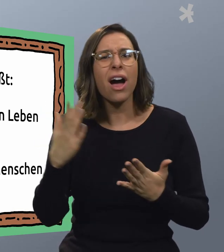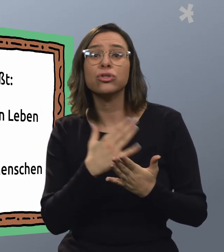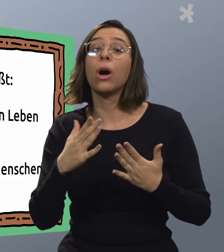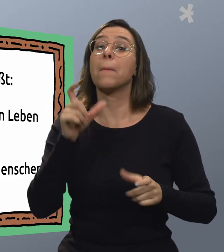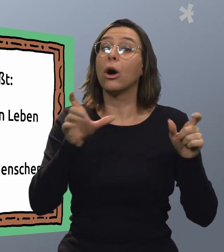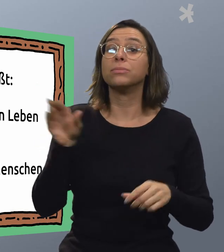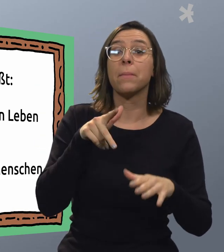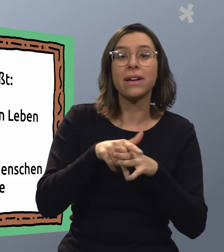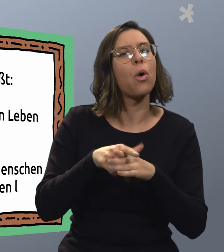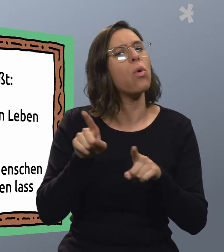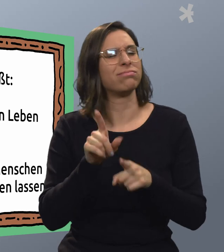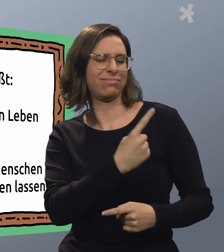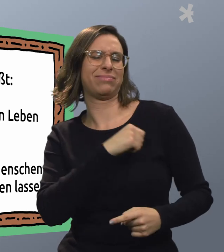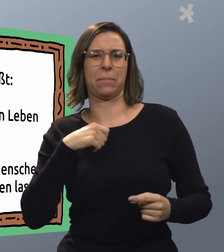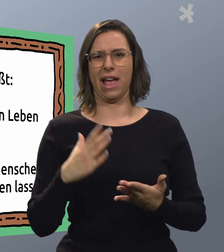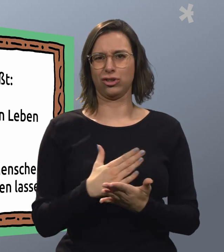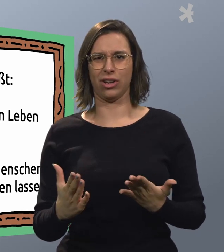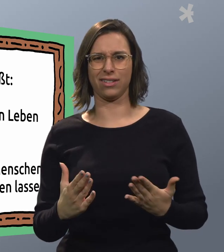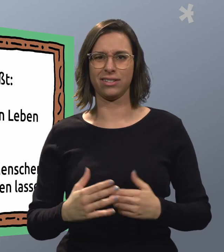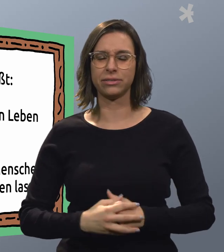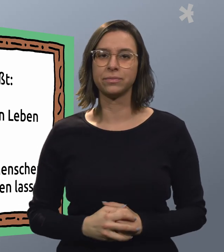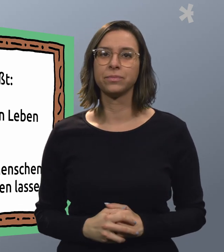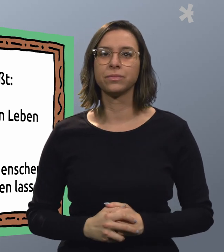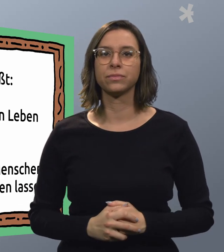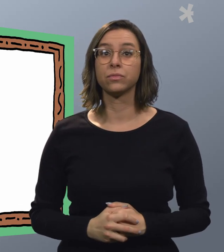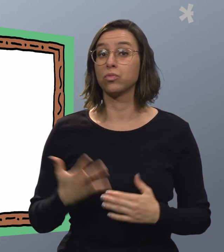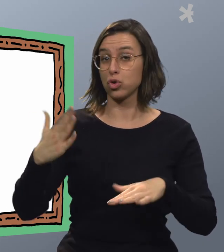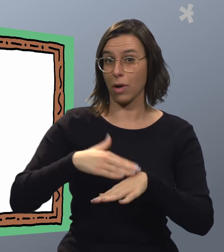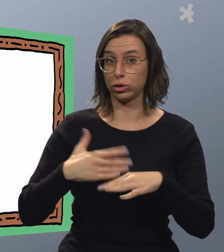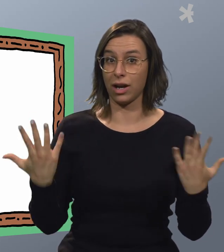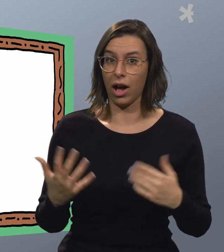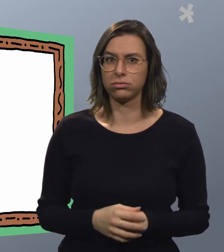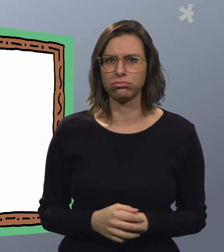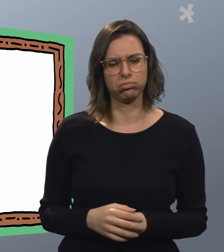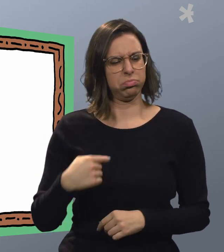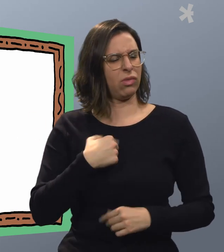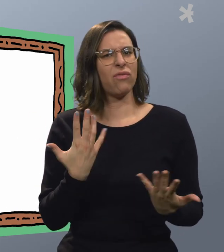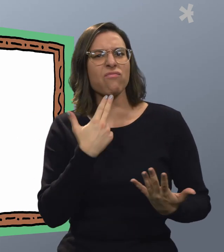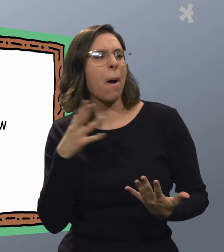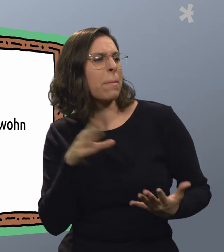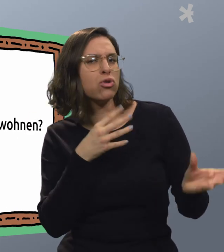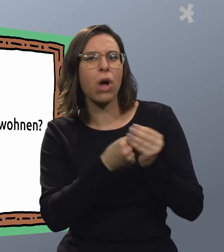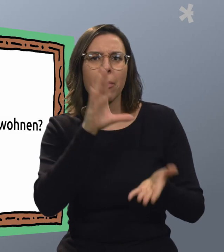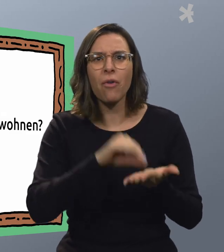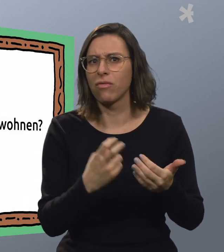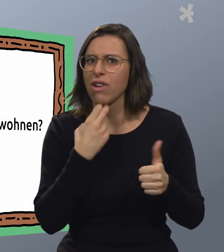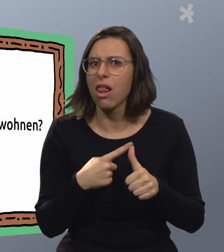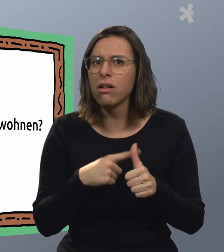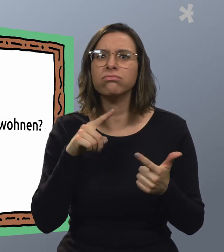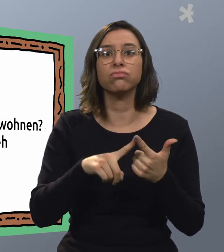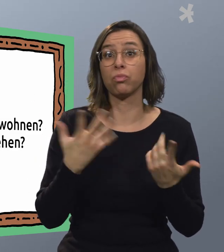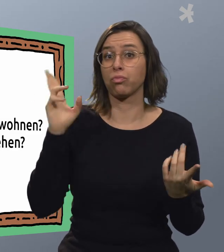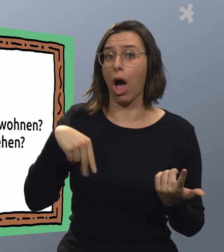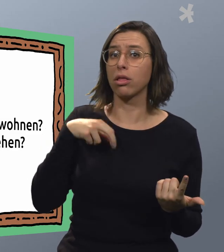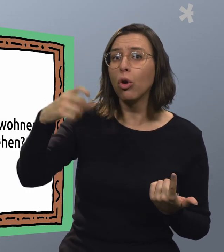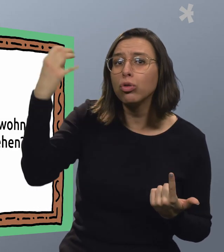Einrichtungen müssen Menschen mit Behinderung mitbestimmen lassen. Zum Beispiel, mit wem will ich zusammen wohnen?